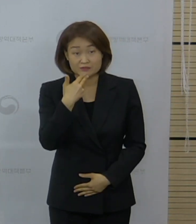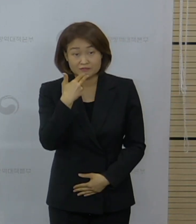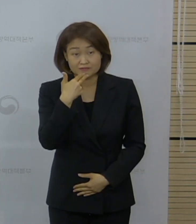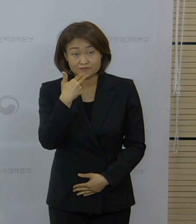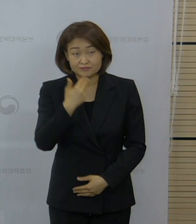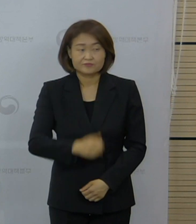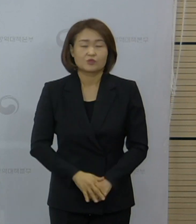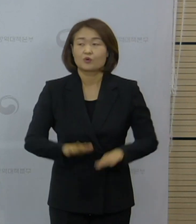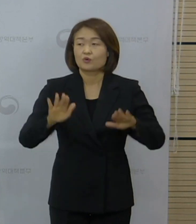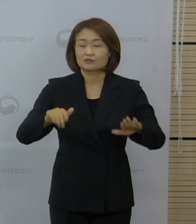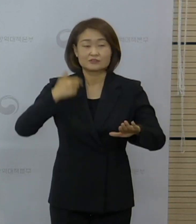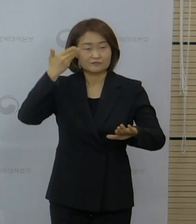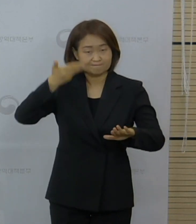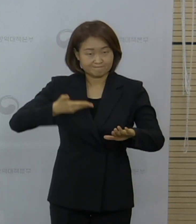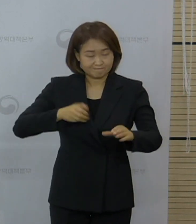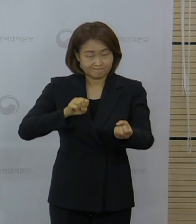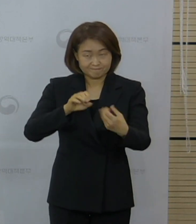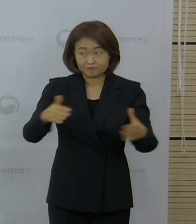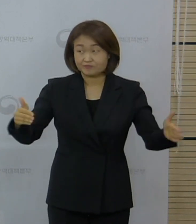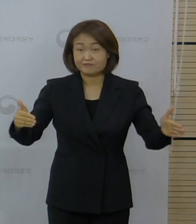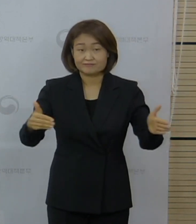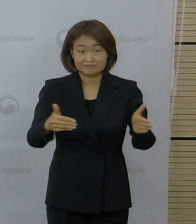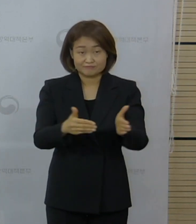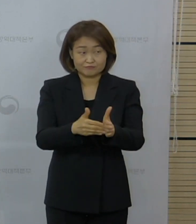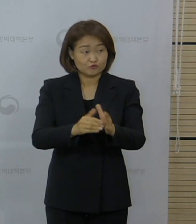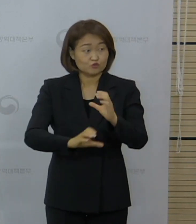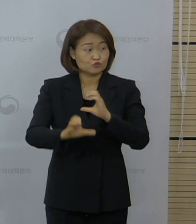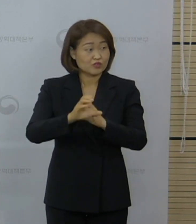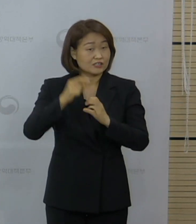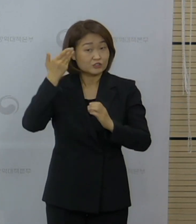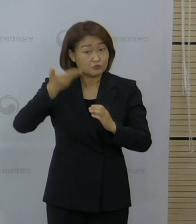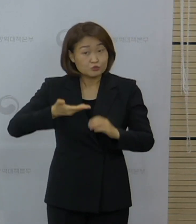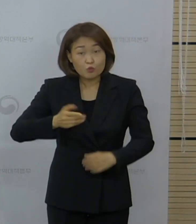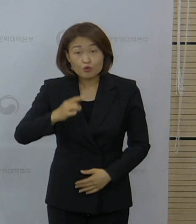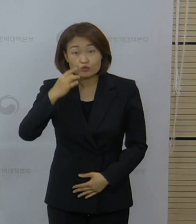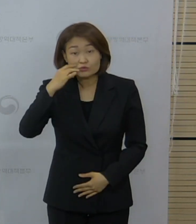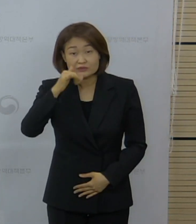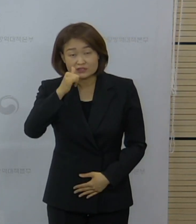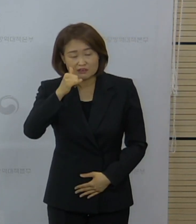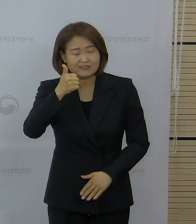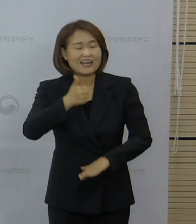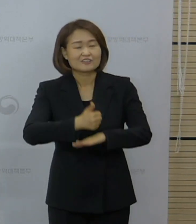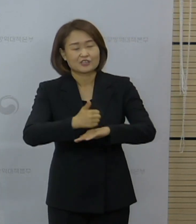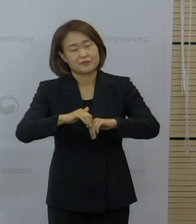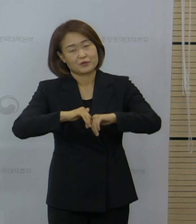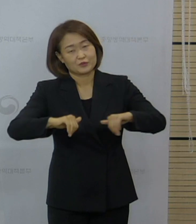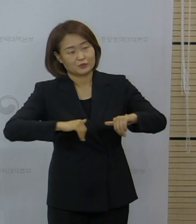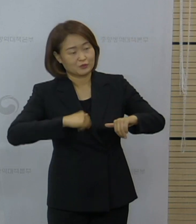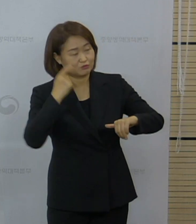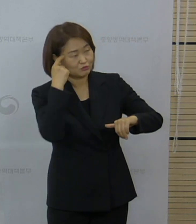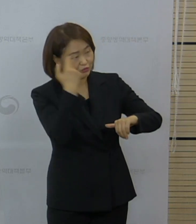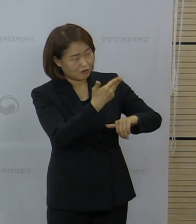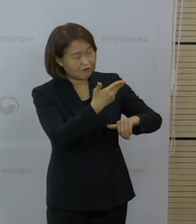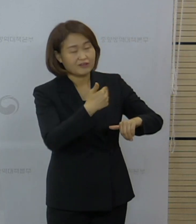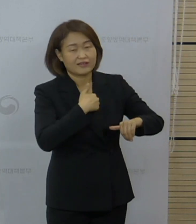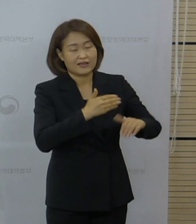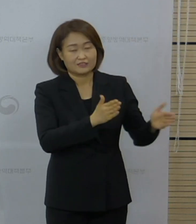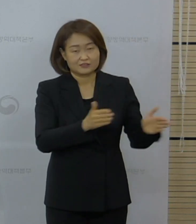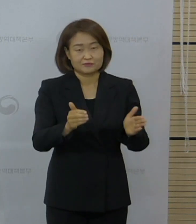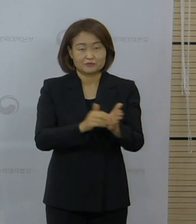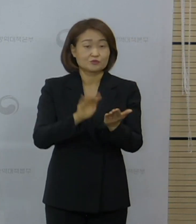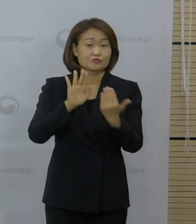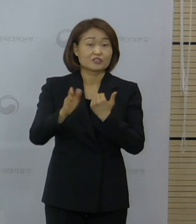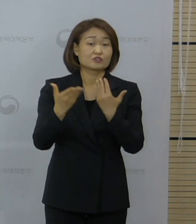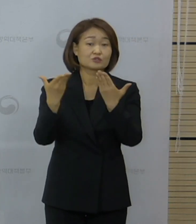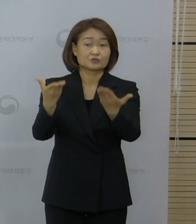오늘 질의응답은 이상 마무리하고 추가 질문은 별도로 위기소통 팀을 통해서 받도록 하겠습니다. 네, 오늘